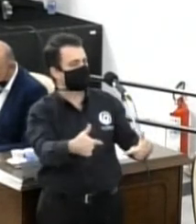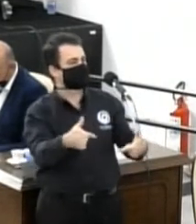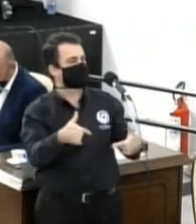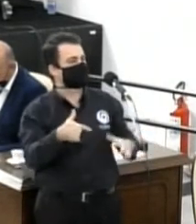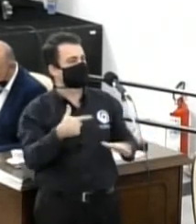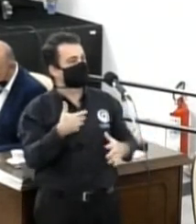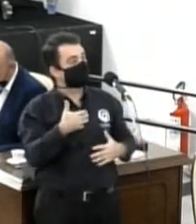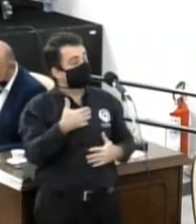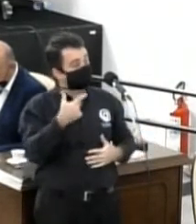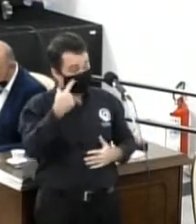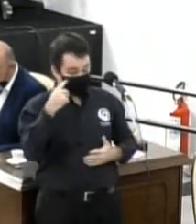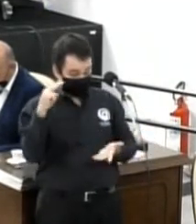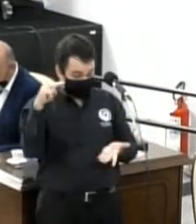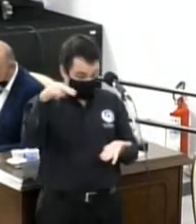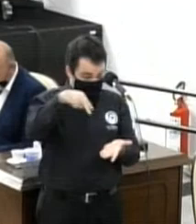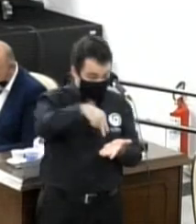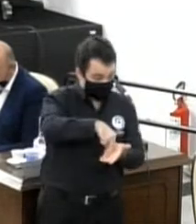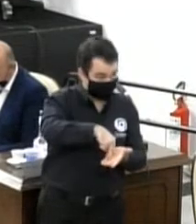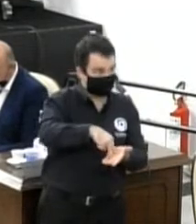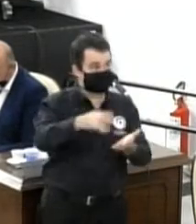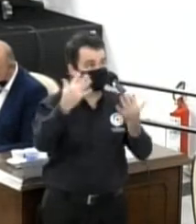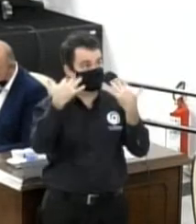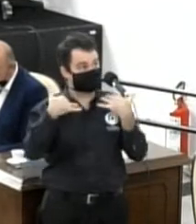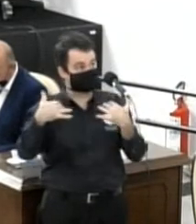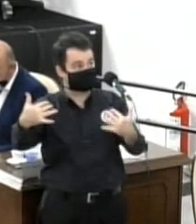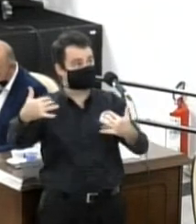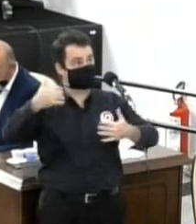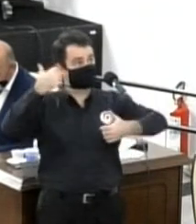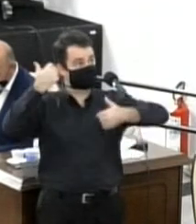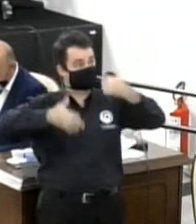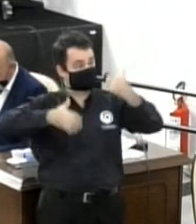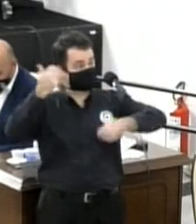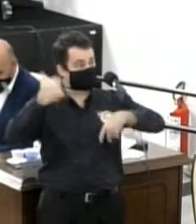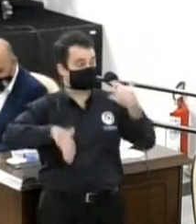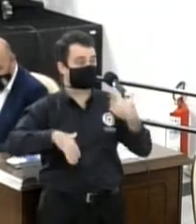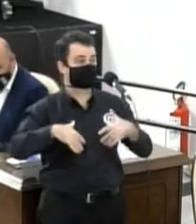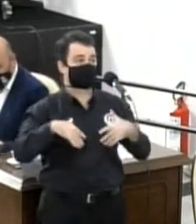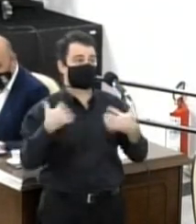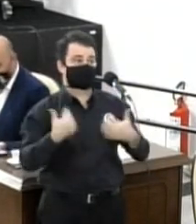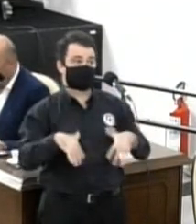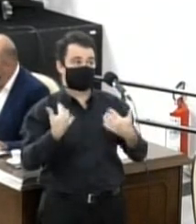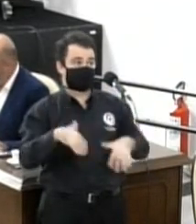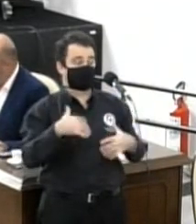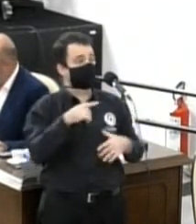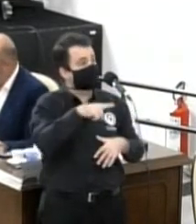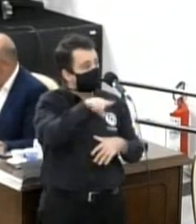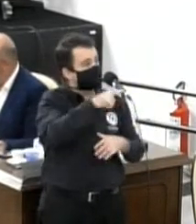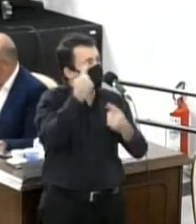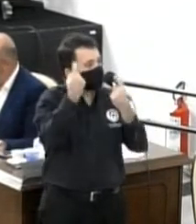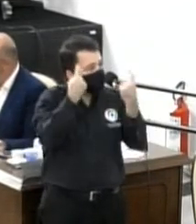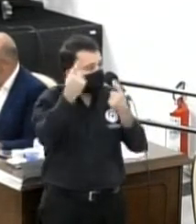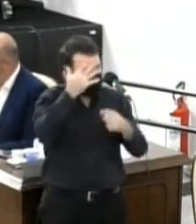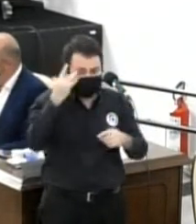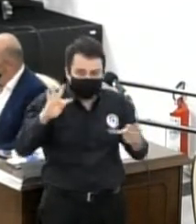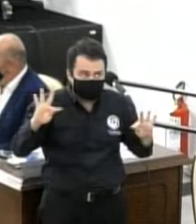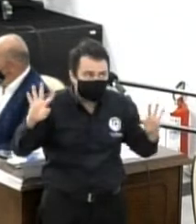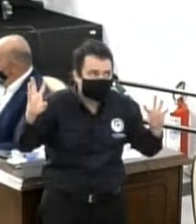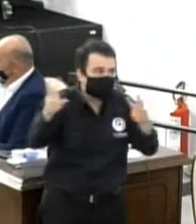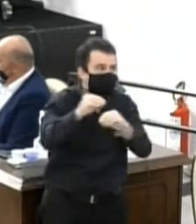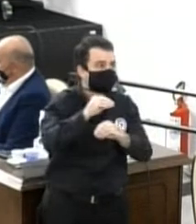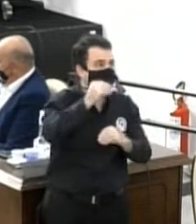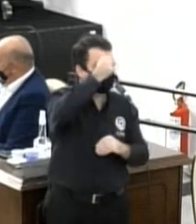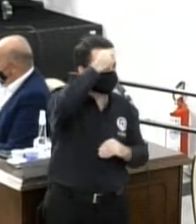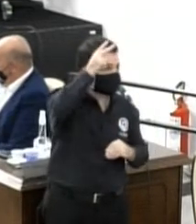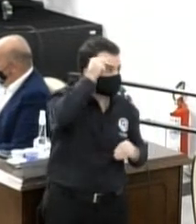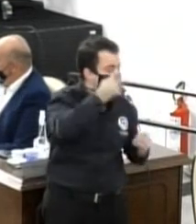o dia de hoje aqui, vários passos foram dados e principalmente a preocupação com a participação popular, a participação do Executivo.